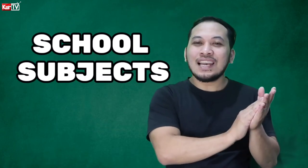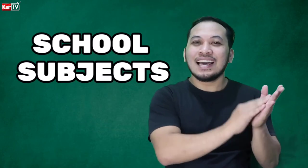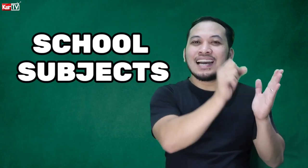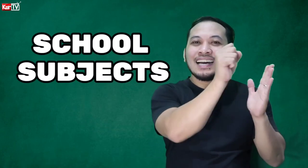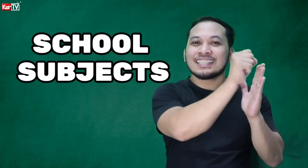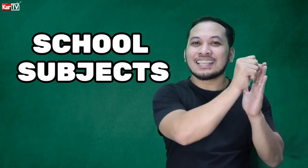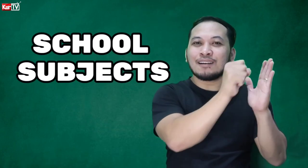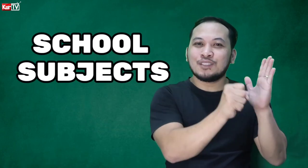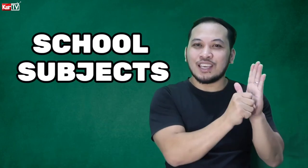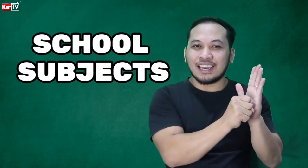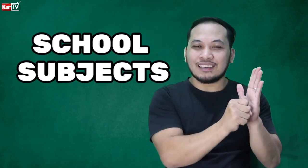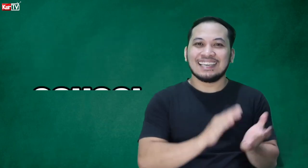School subject.